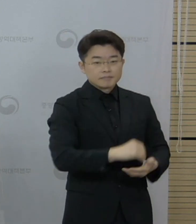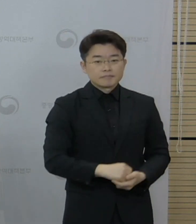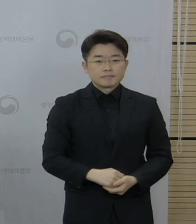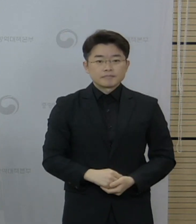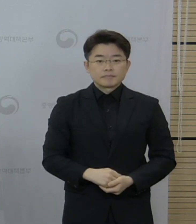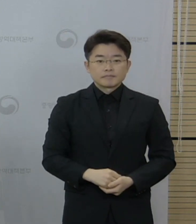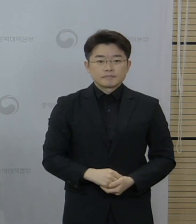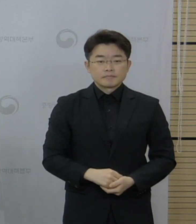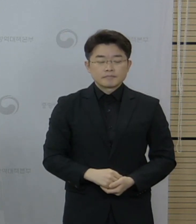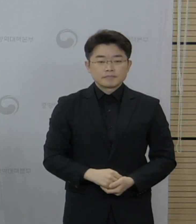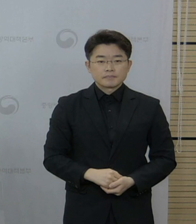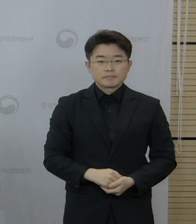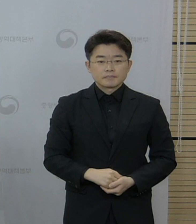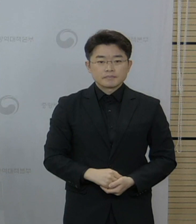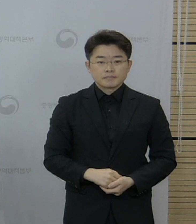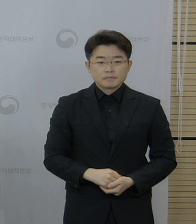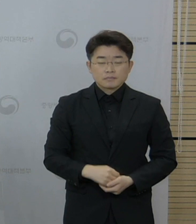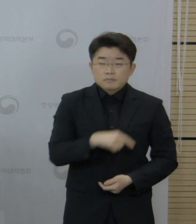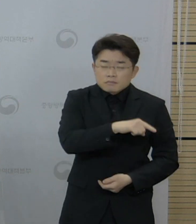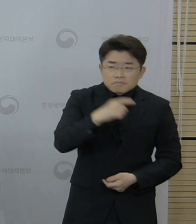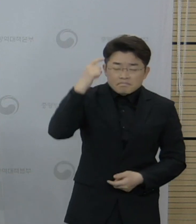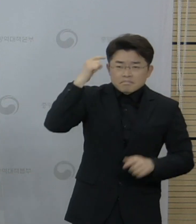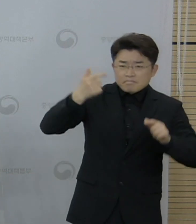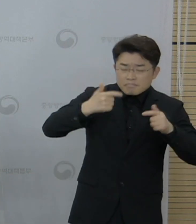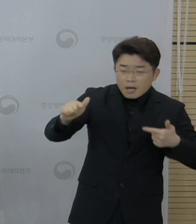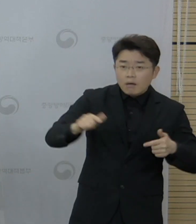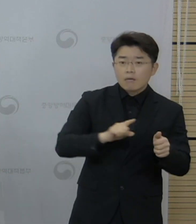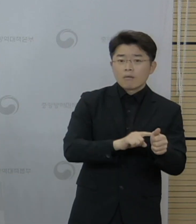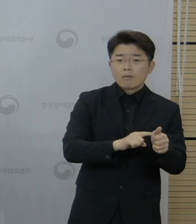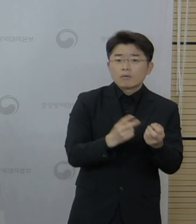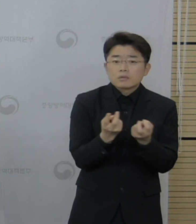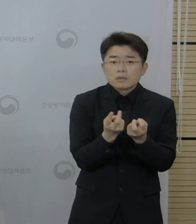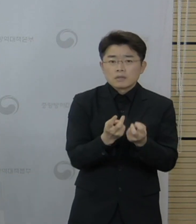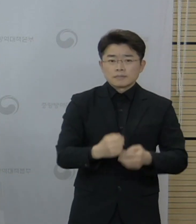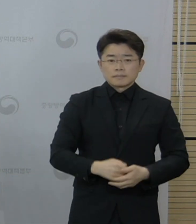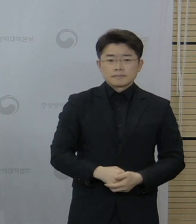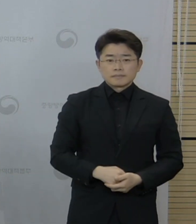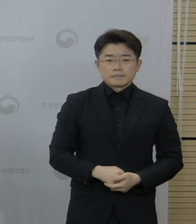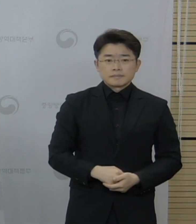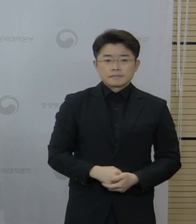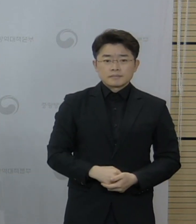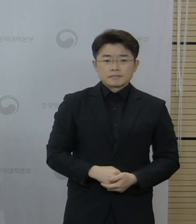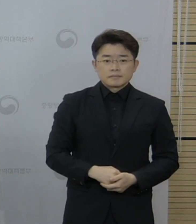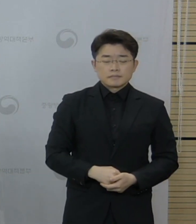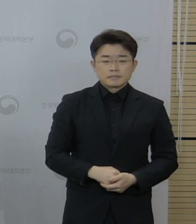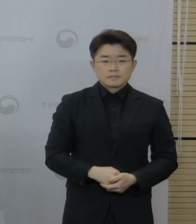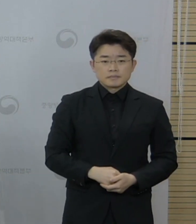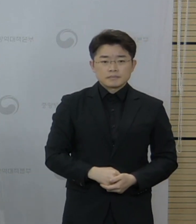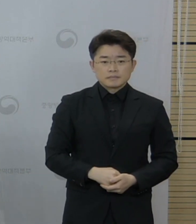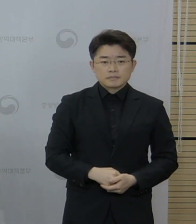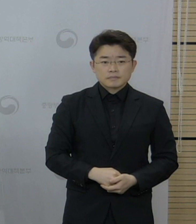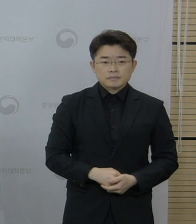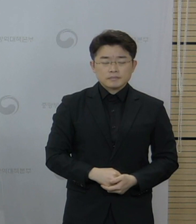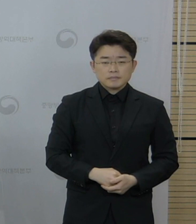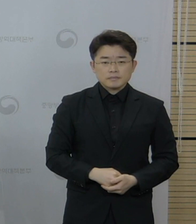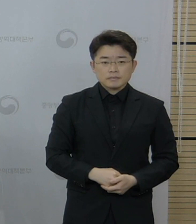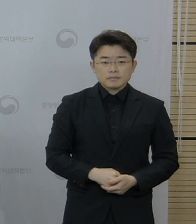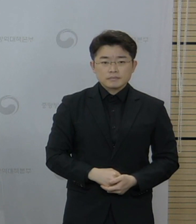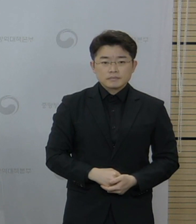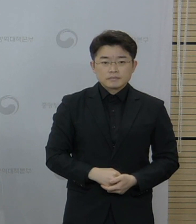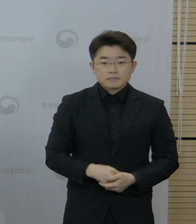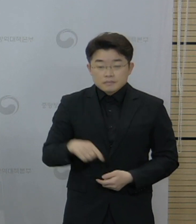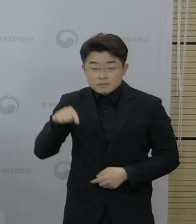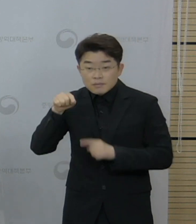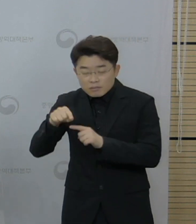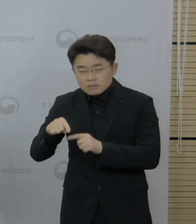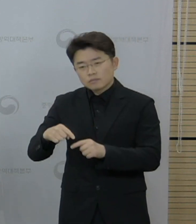회의 결과에 대해서 수용하지 못한 경우 피해조사반 회의는 인과성을 평가하기 위한 하나의 절차이고요.